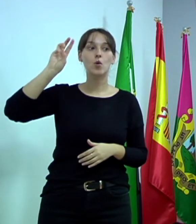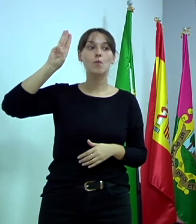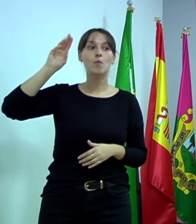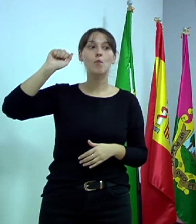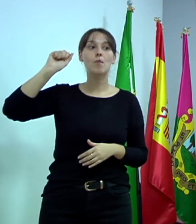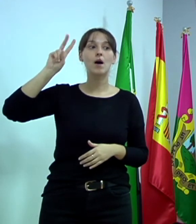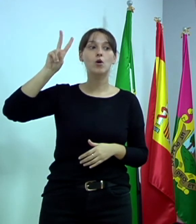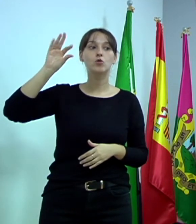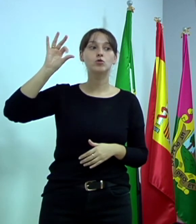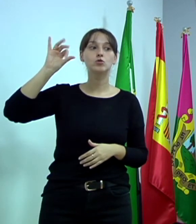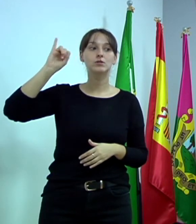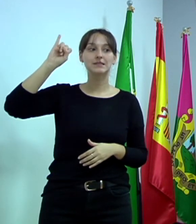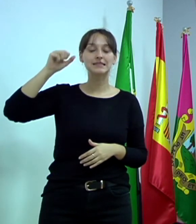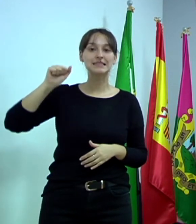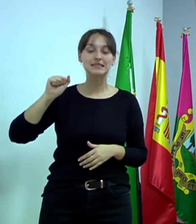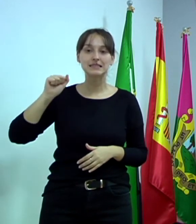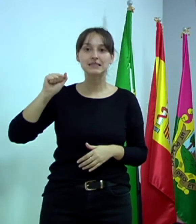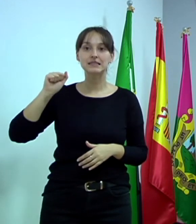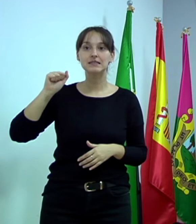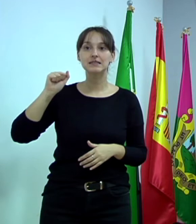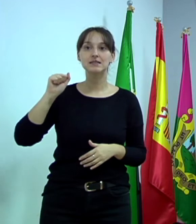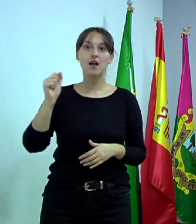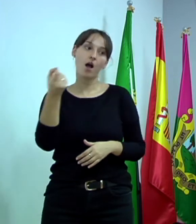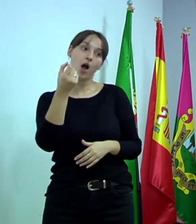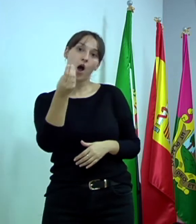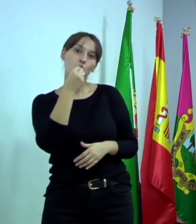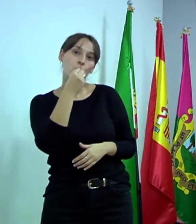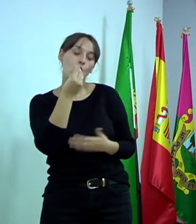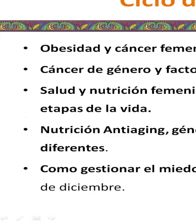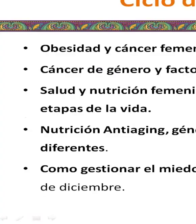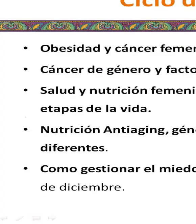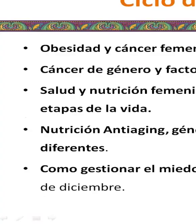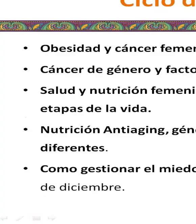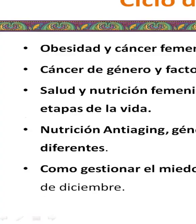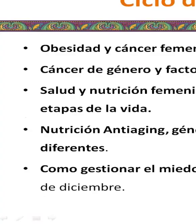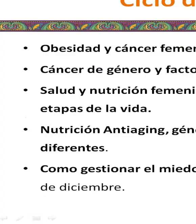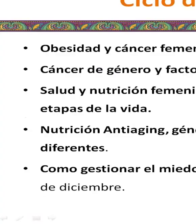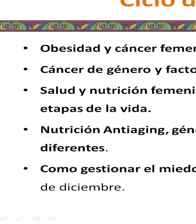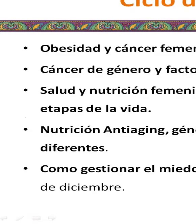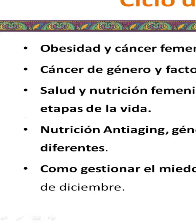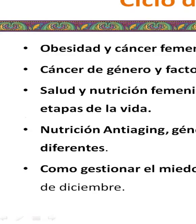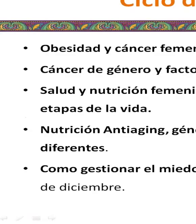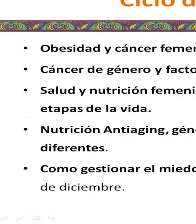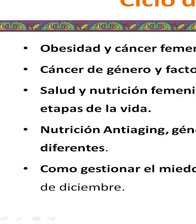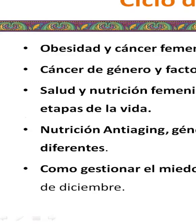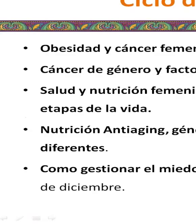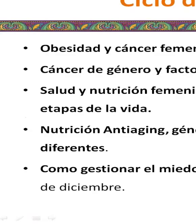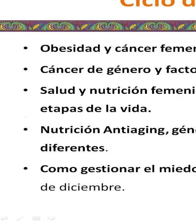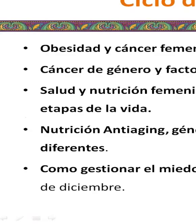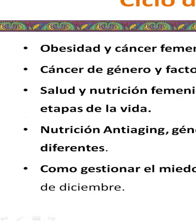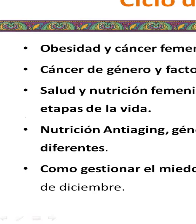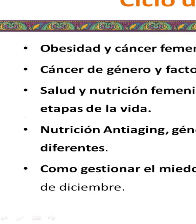otros alimentos. Nutrición, anti-aging, género y salud, lo que nos hace diferentes.